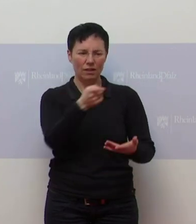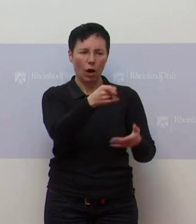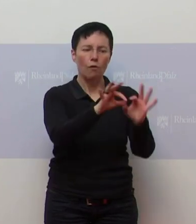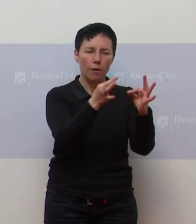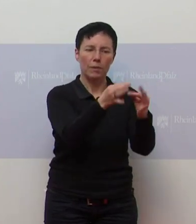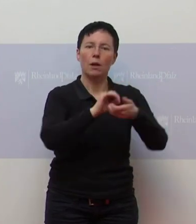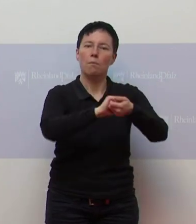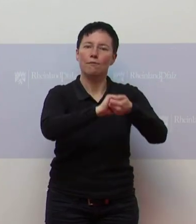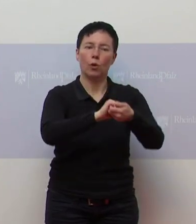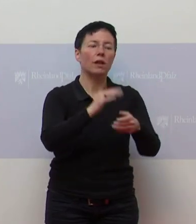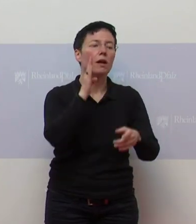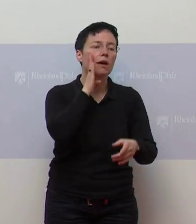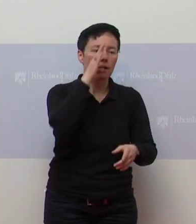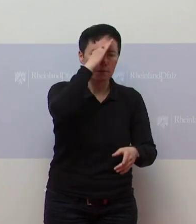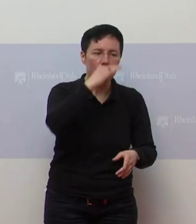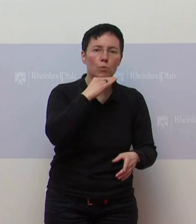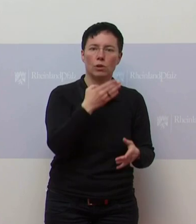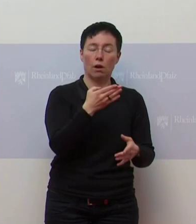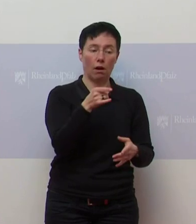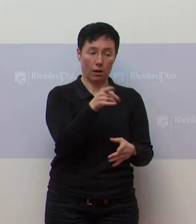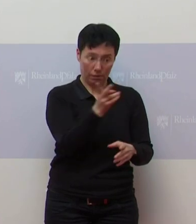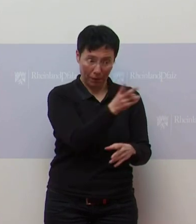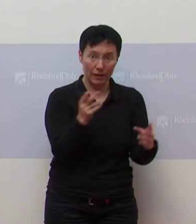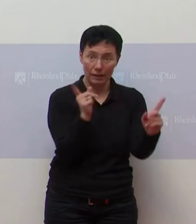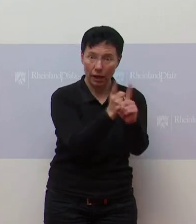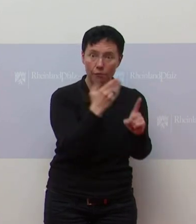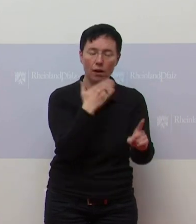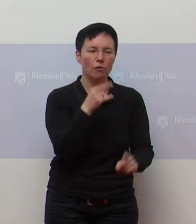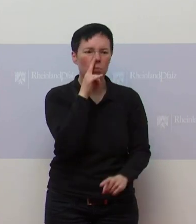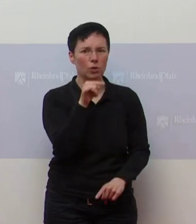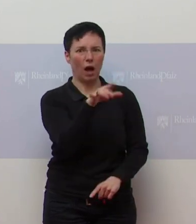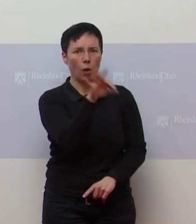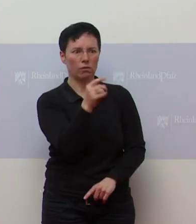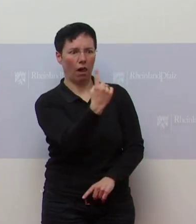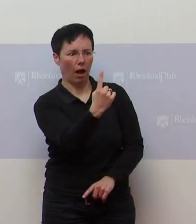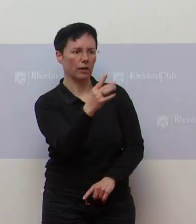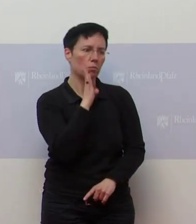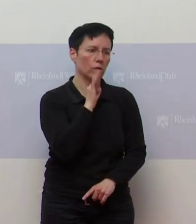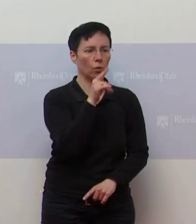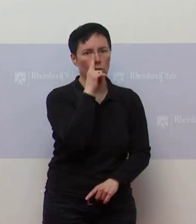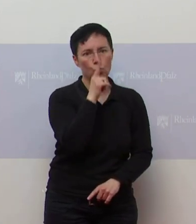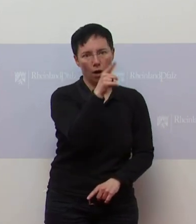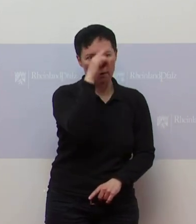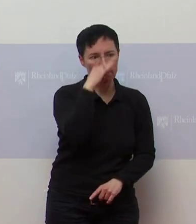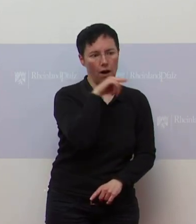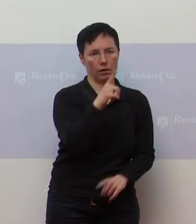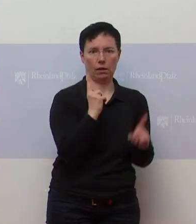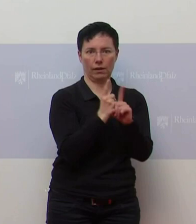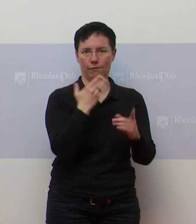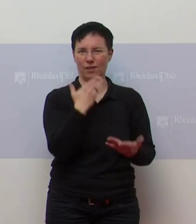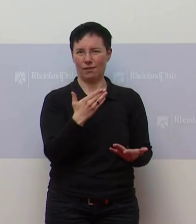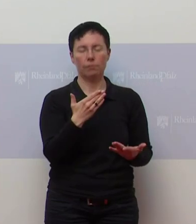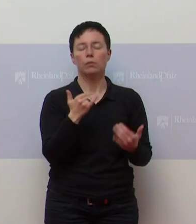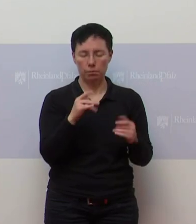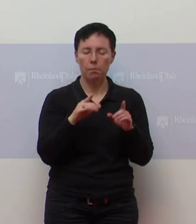Familie, mit Vater und Mutter unterwegs sein oder eben nur mit Vater oder Mutter und den Kindern. Das bleibt jetzt einfach so. Zwei Haushalte,